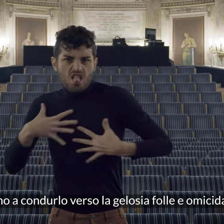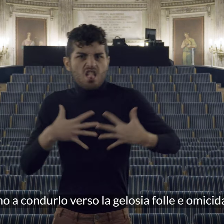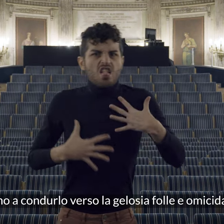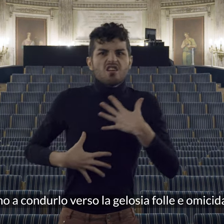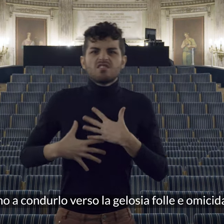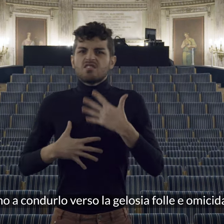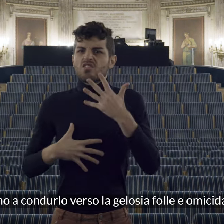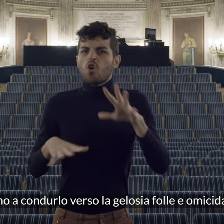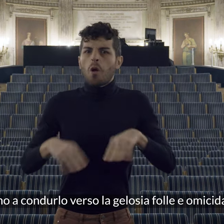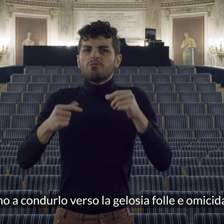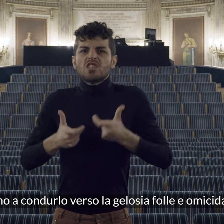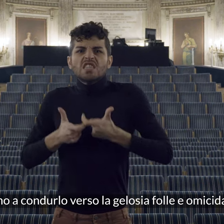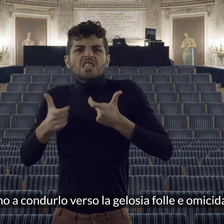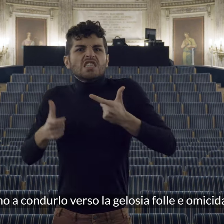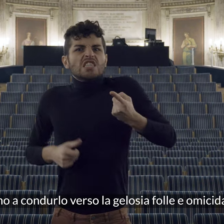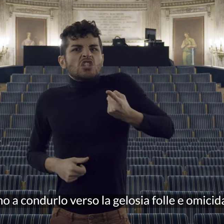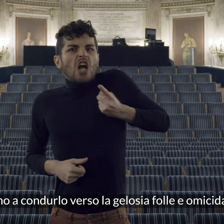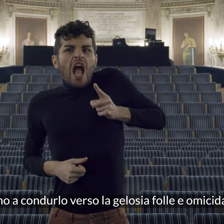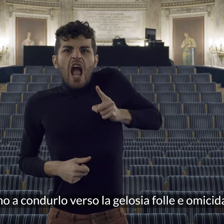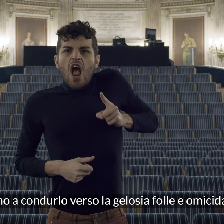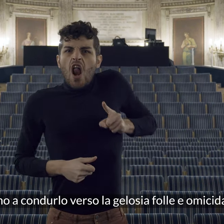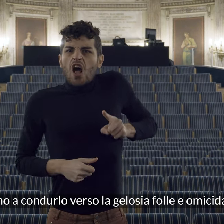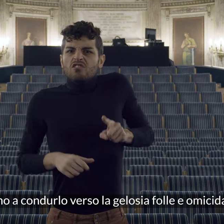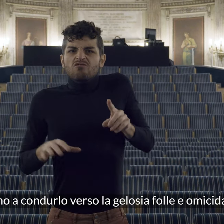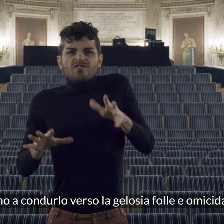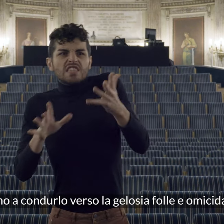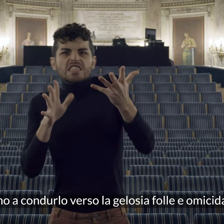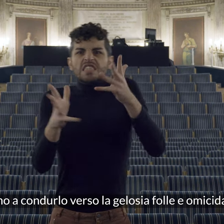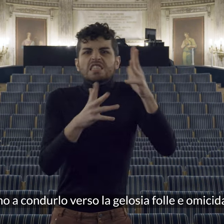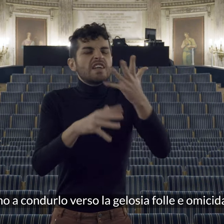a condurlo verso la gelosia folle e omicida